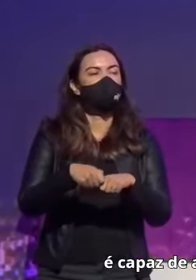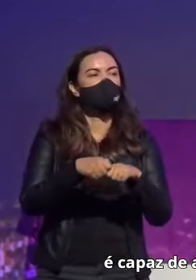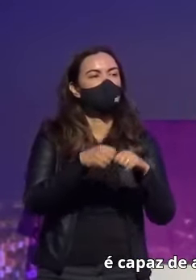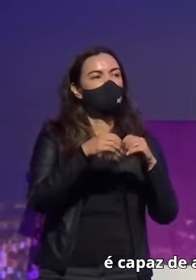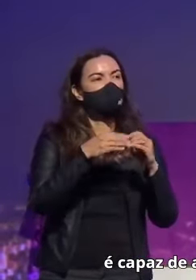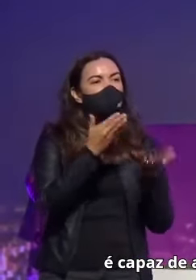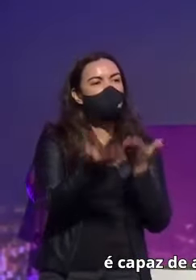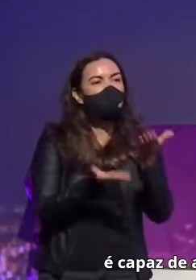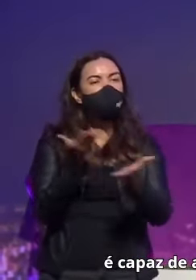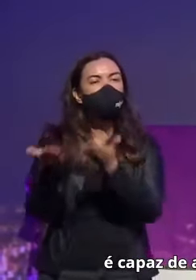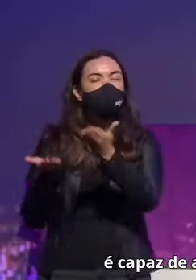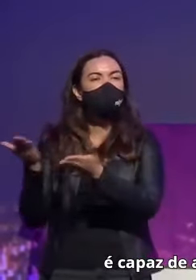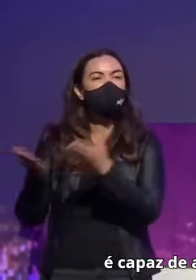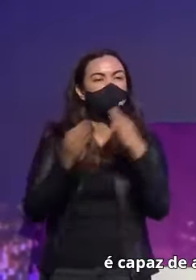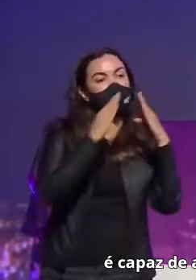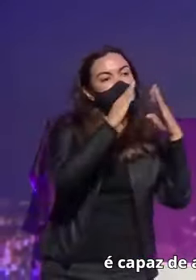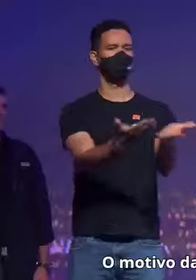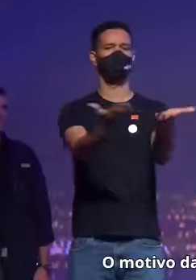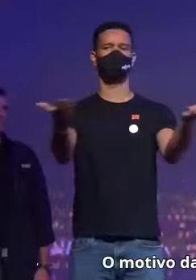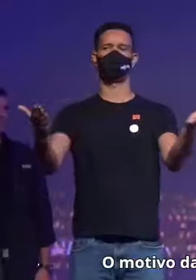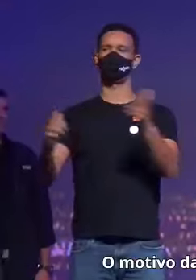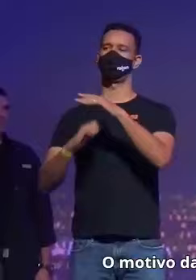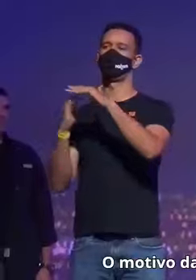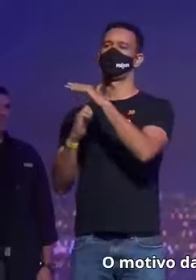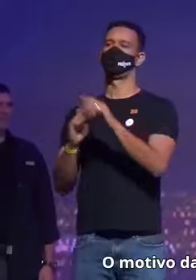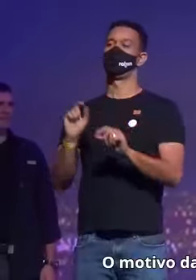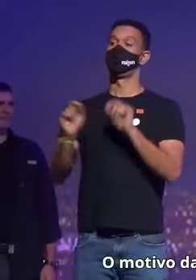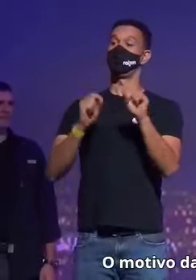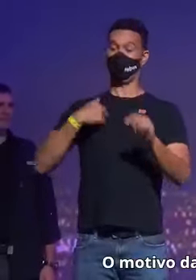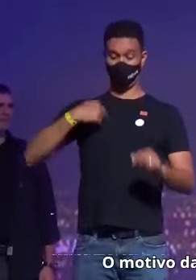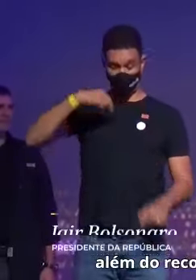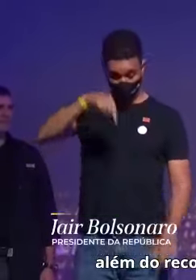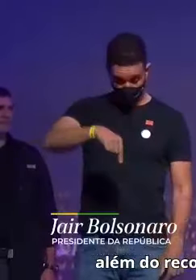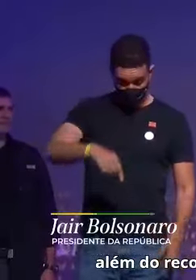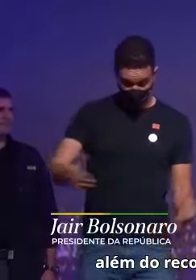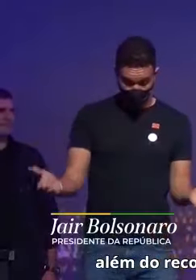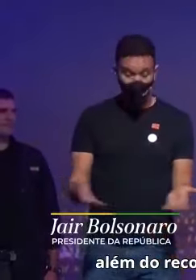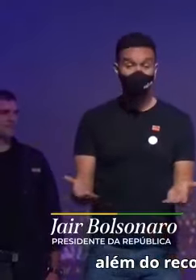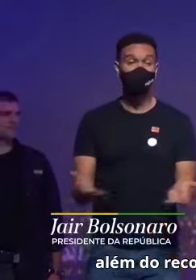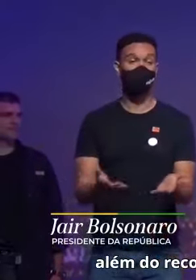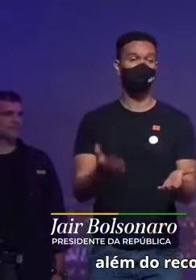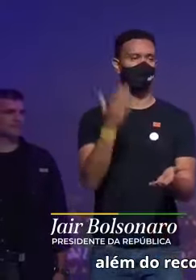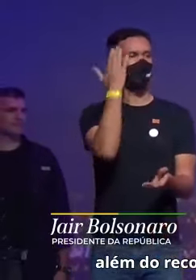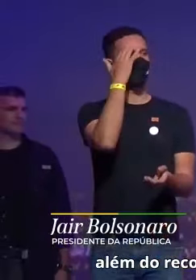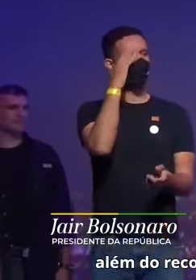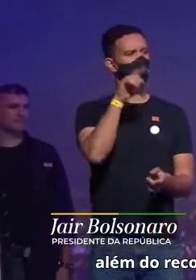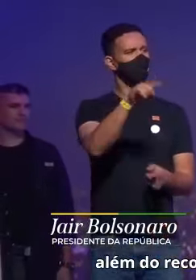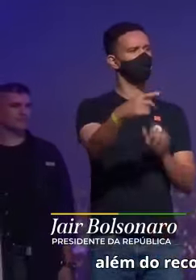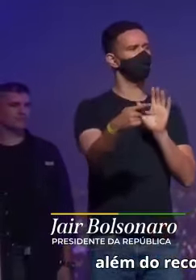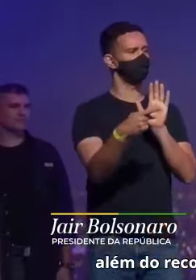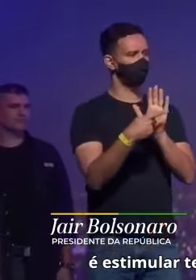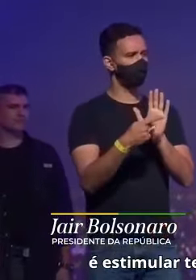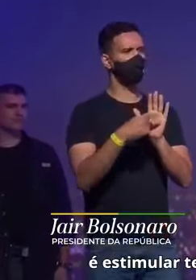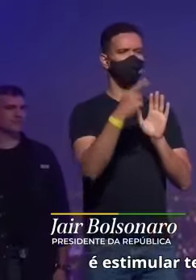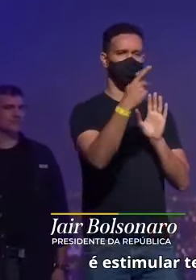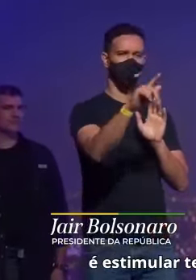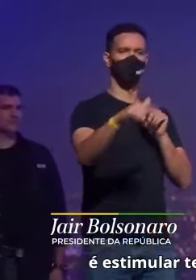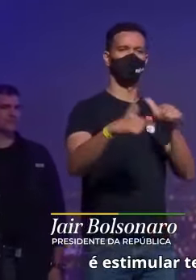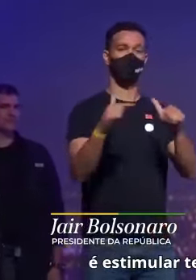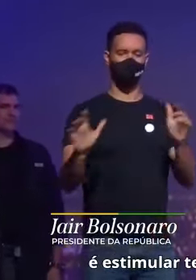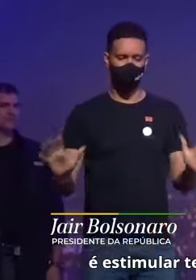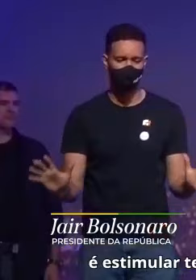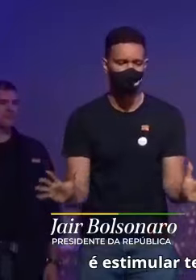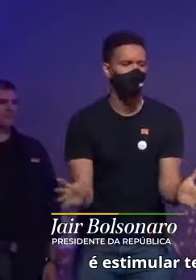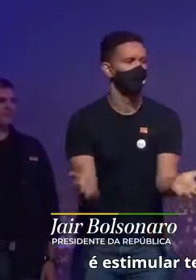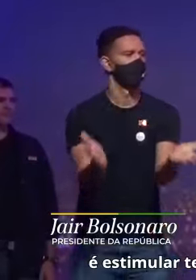62 mil domicílios. O motivo da minha passagem por aqui, além do reconhecimento desse trabalho, é estimular